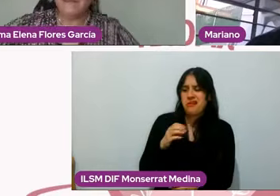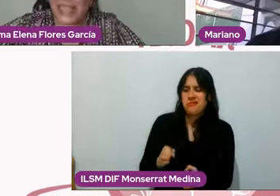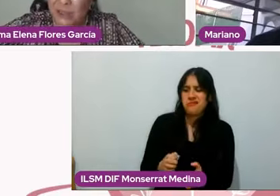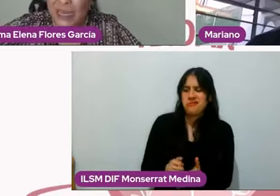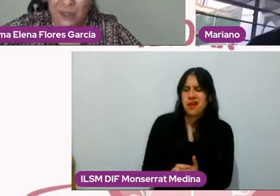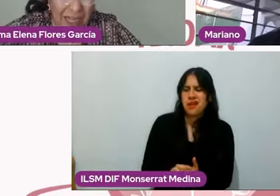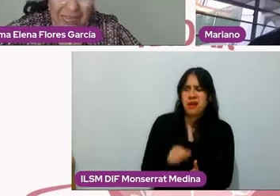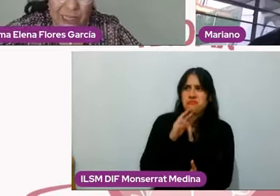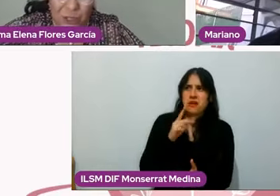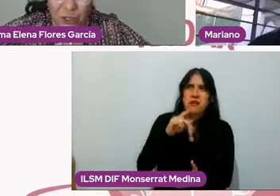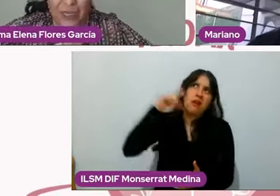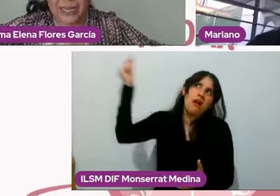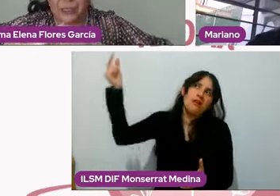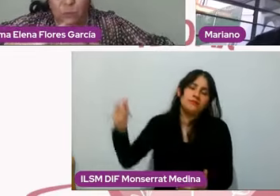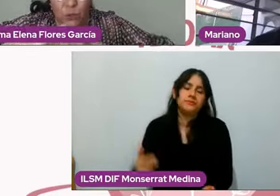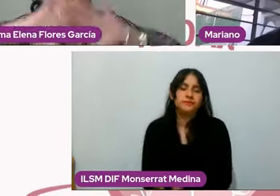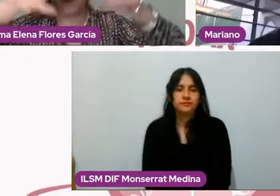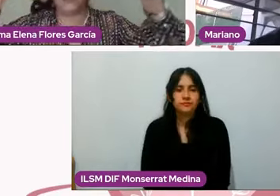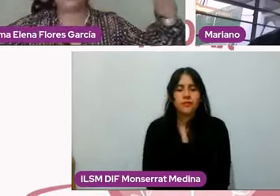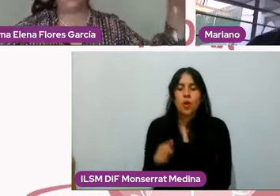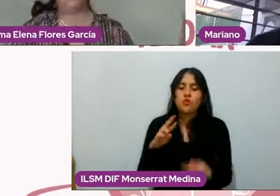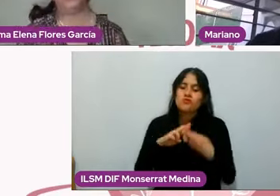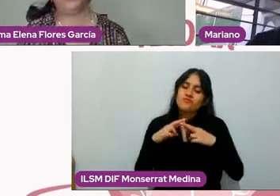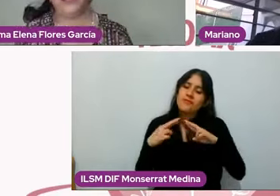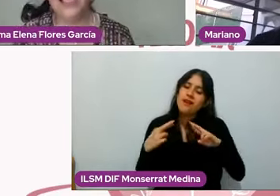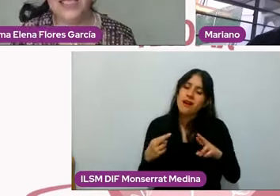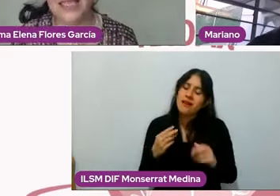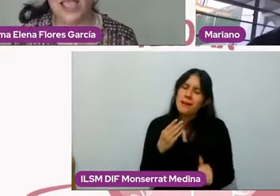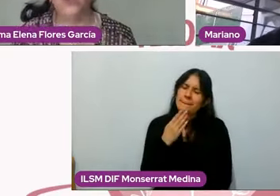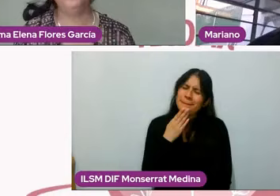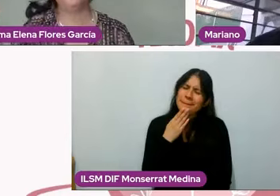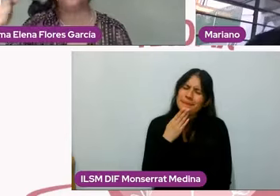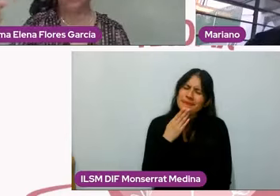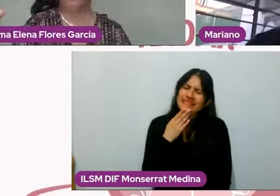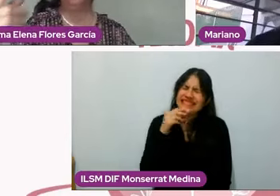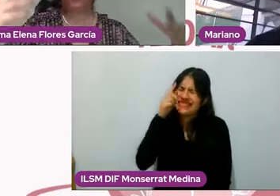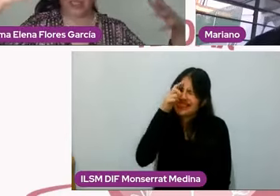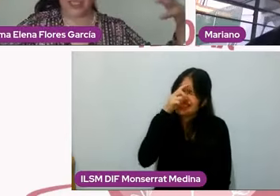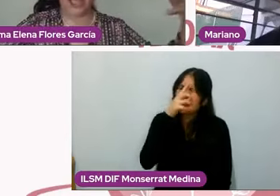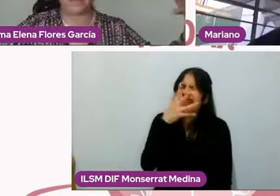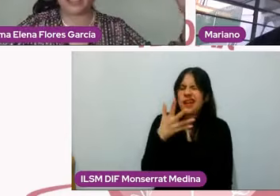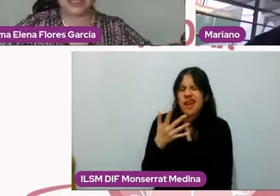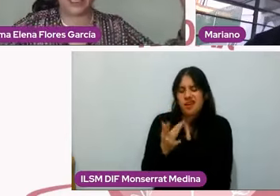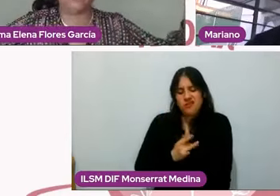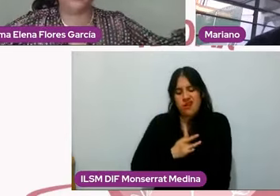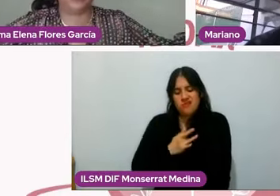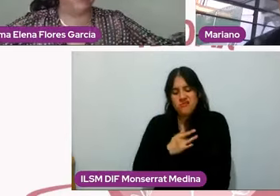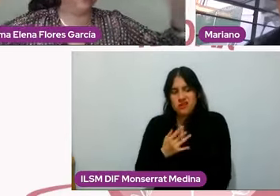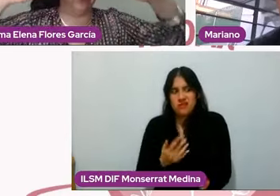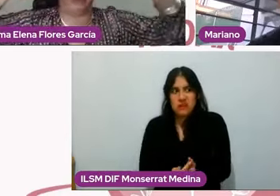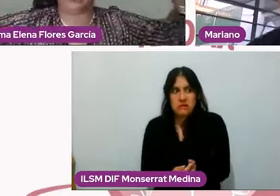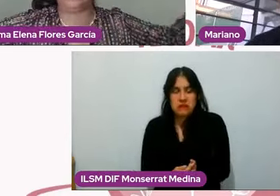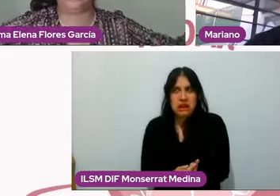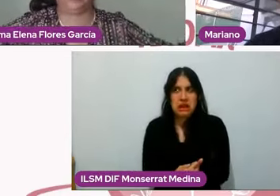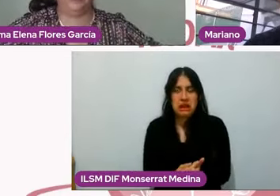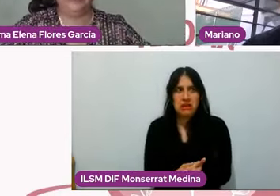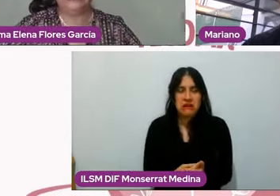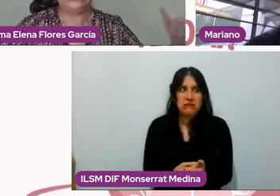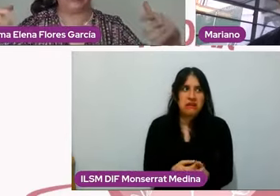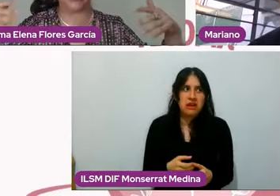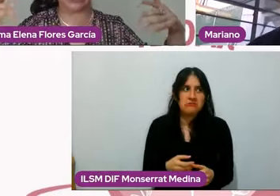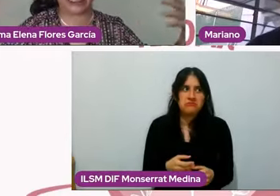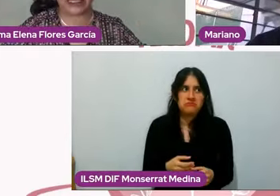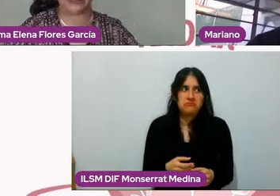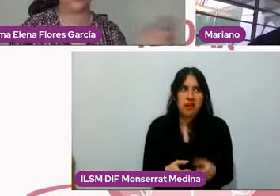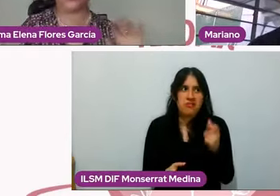espera, espera. Una relación es mucho más compleja que un sentimiento de avaricia, de ambición o de lo que haya sido, ¿no?